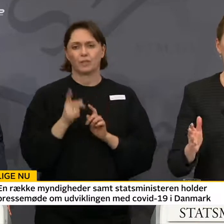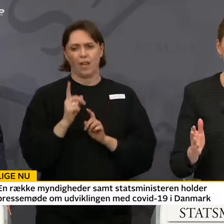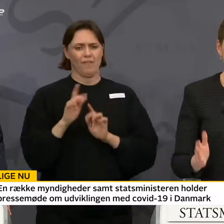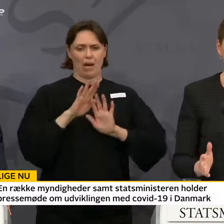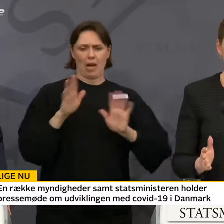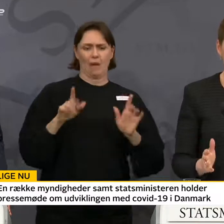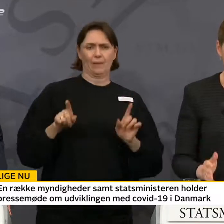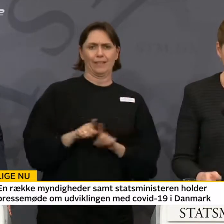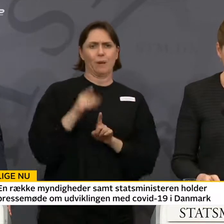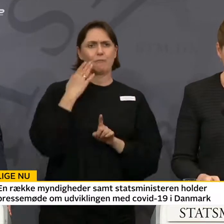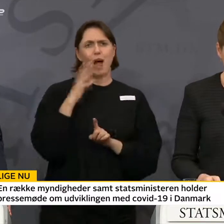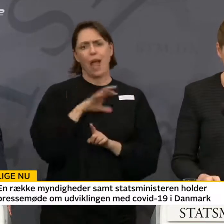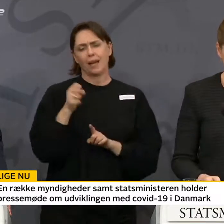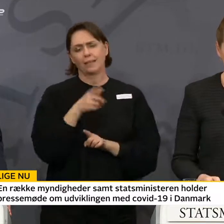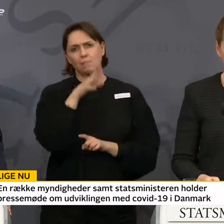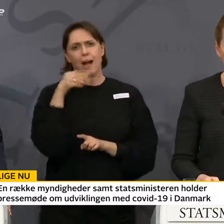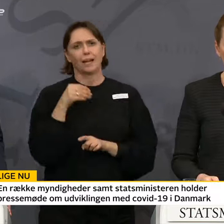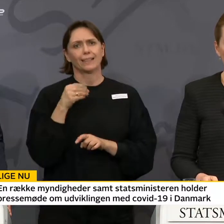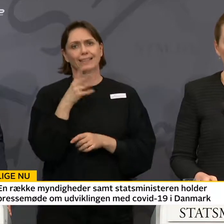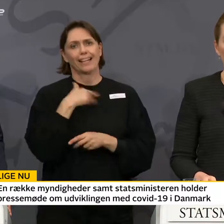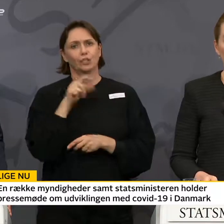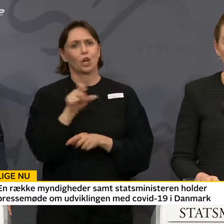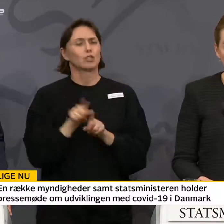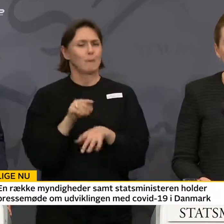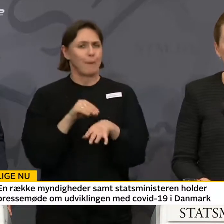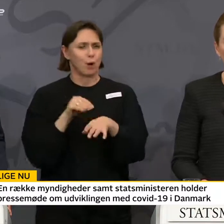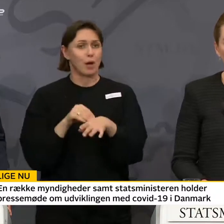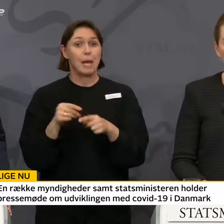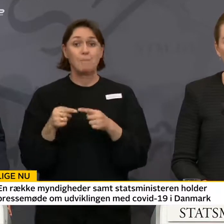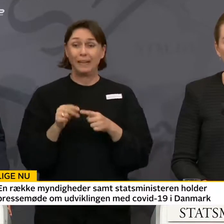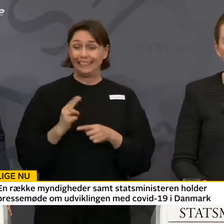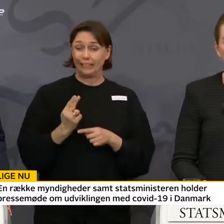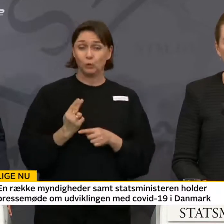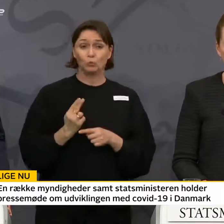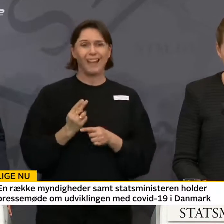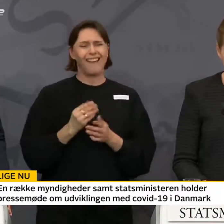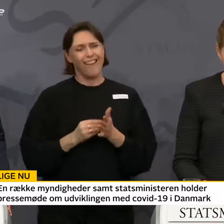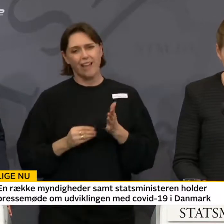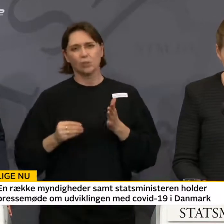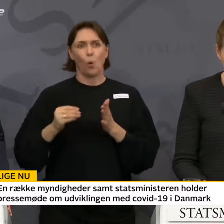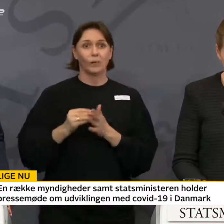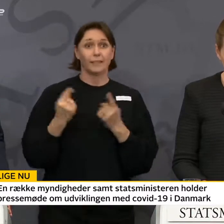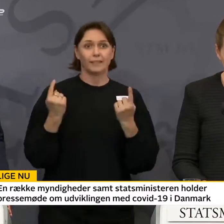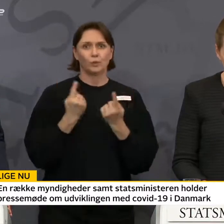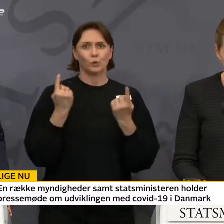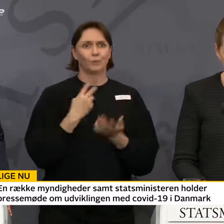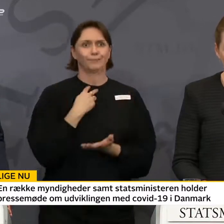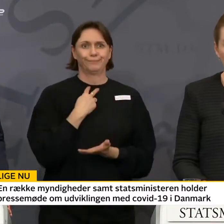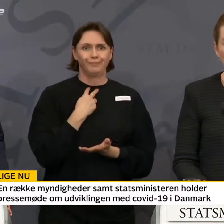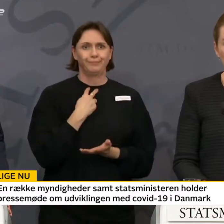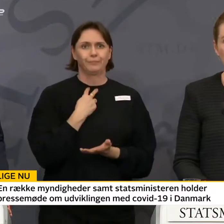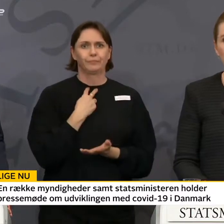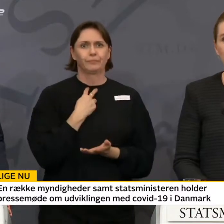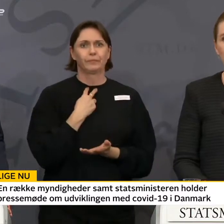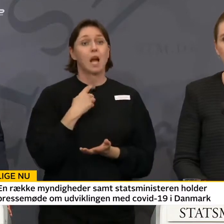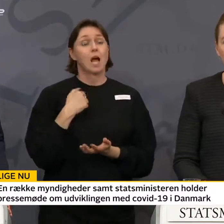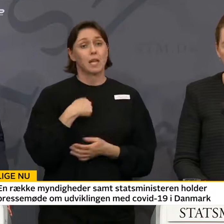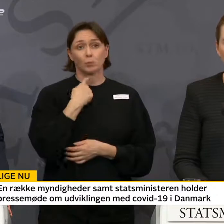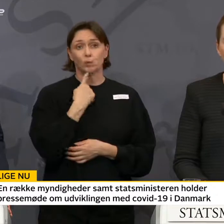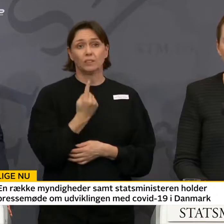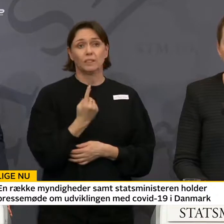for de mange berørte danskere. Men vi står i en ekstraordinær situation. Og jeg vil sige